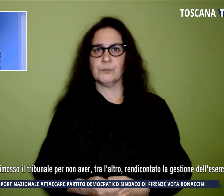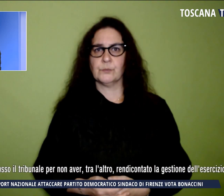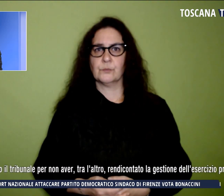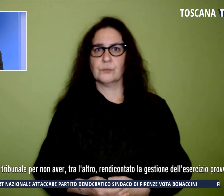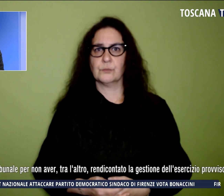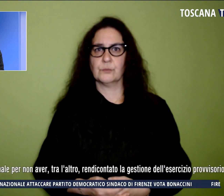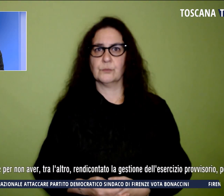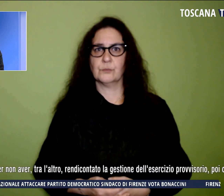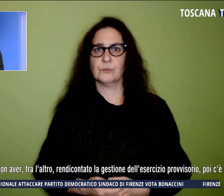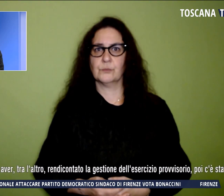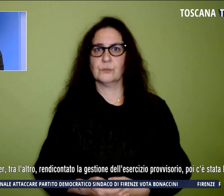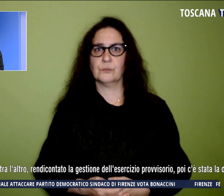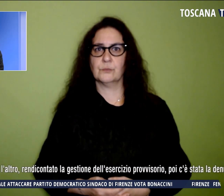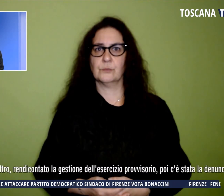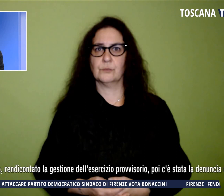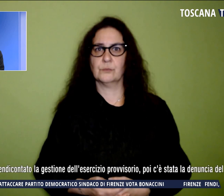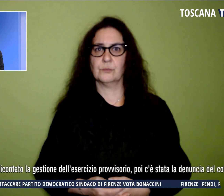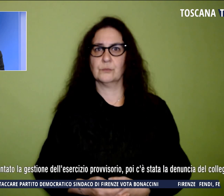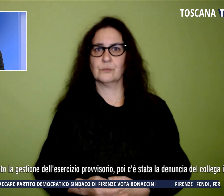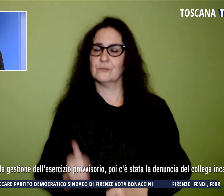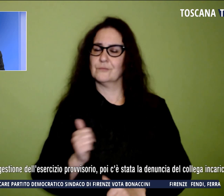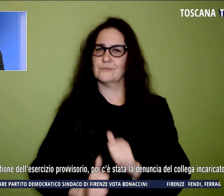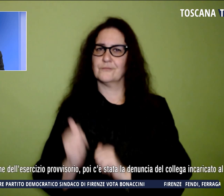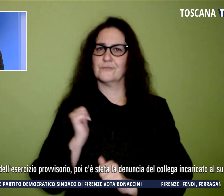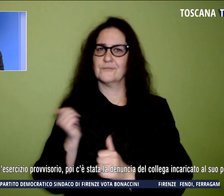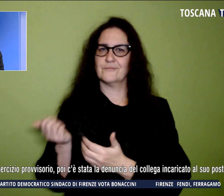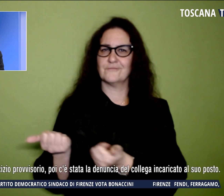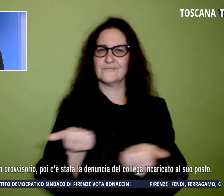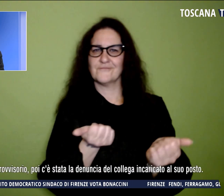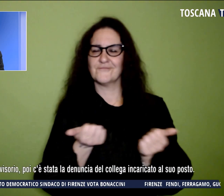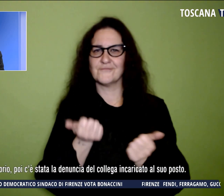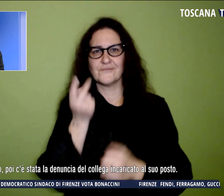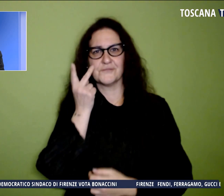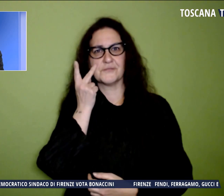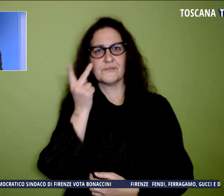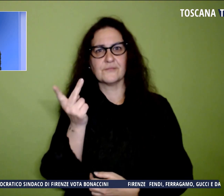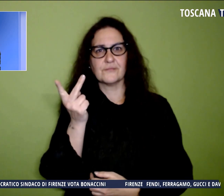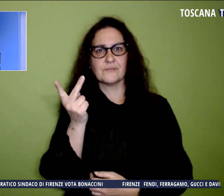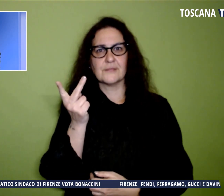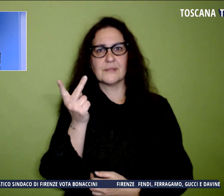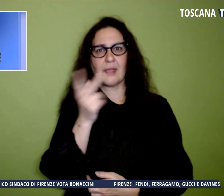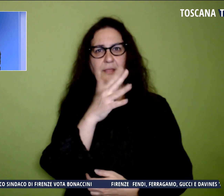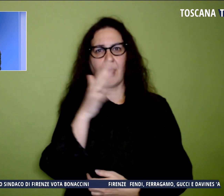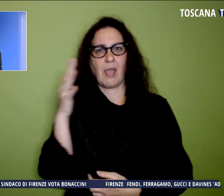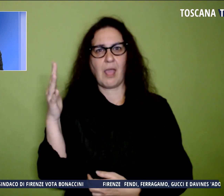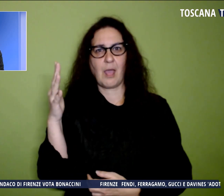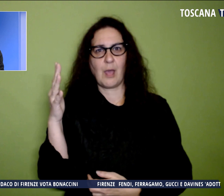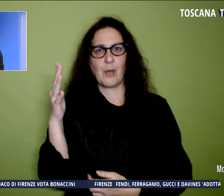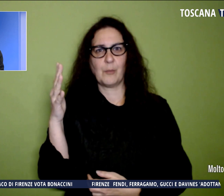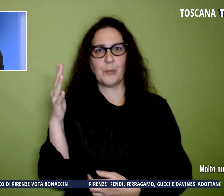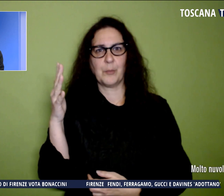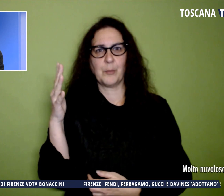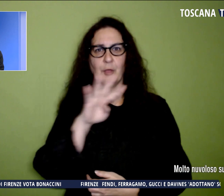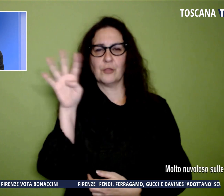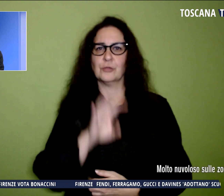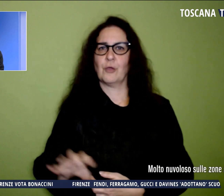E prima di concludere, come di consueto, uno sguardo alle previsioni del tempo in Toscana